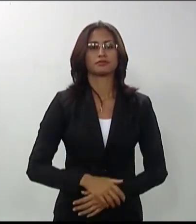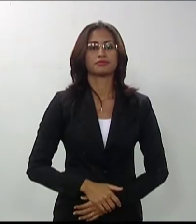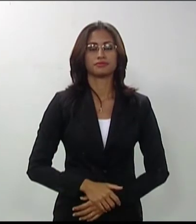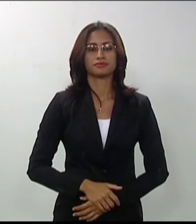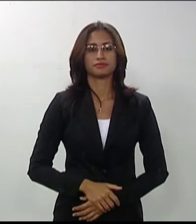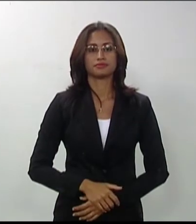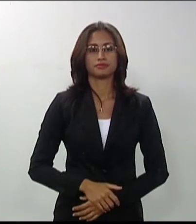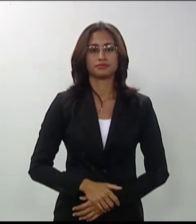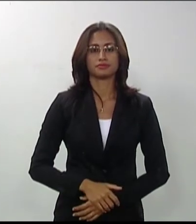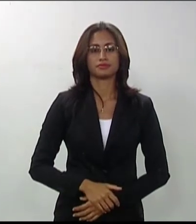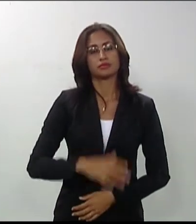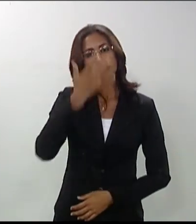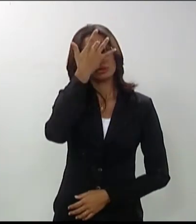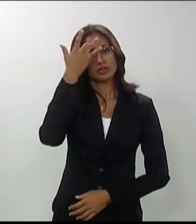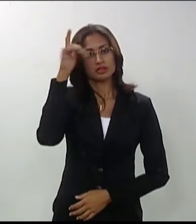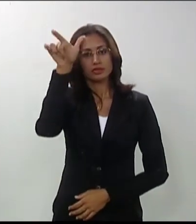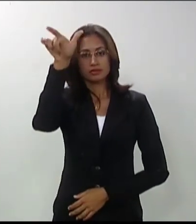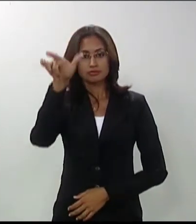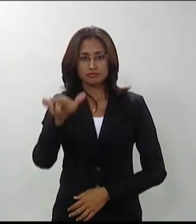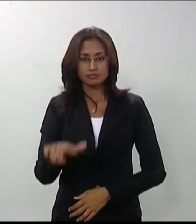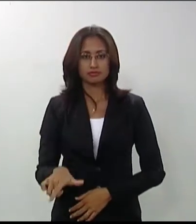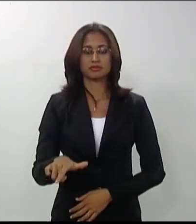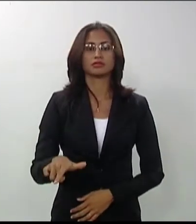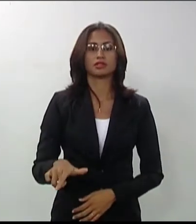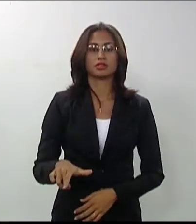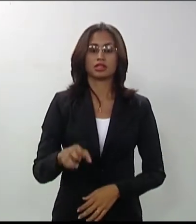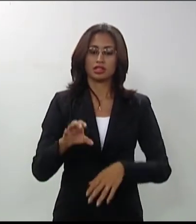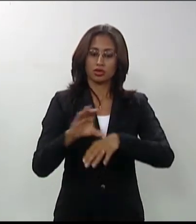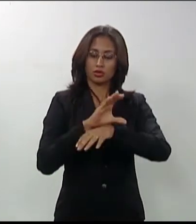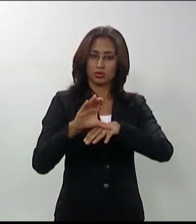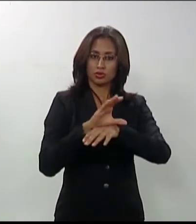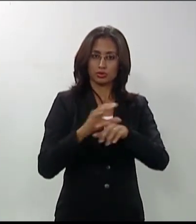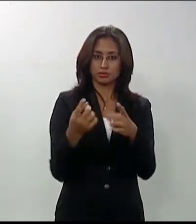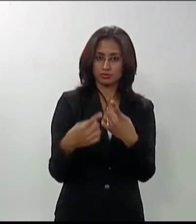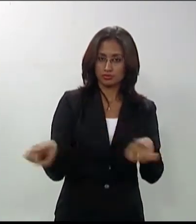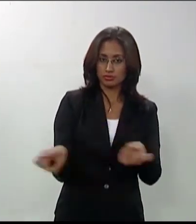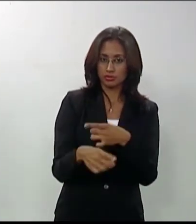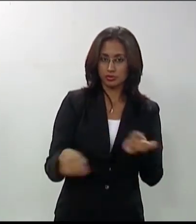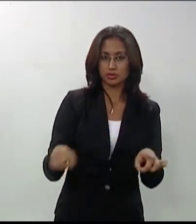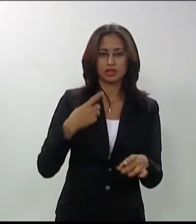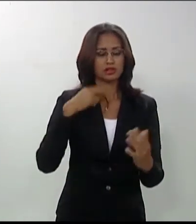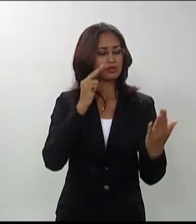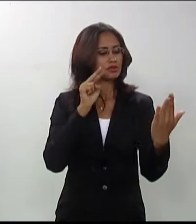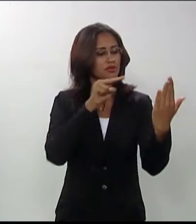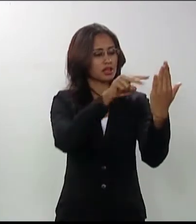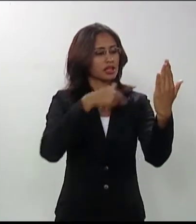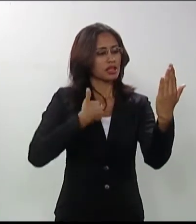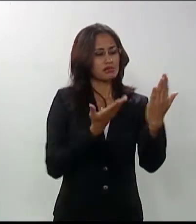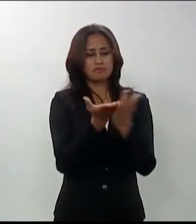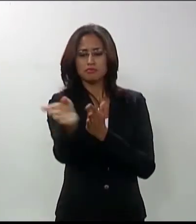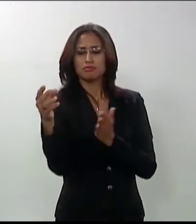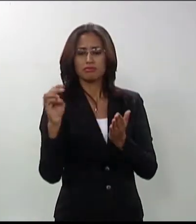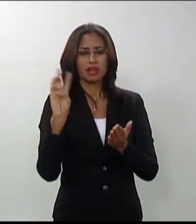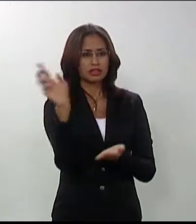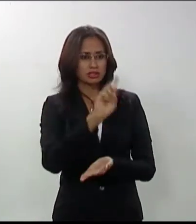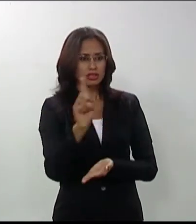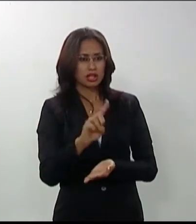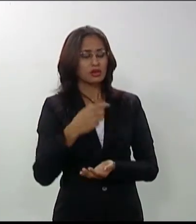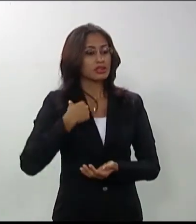294, centro, USEP 59610, 110 Mossoró, Rio Grande do Norte, nos dias 30